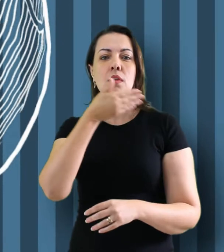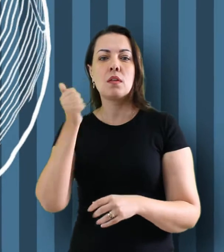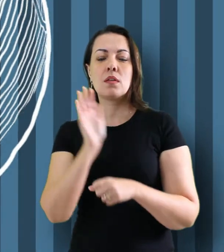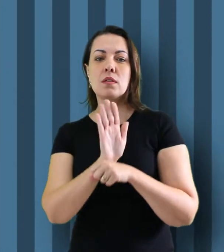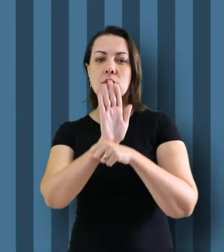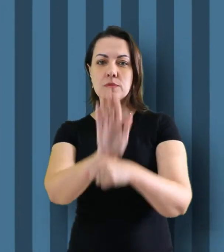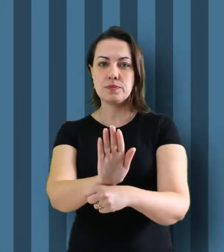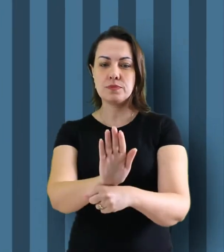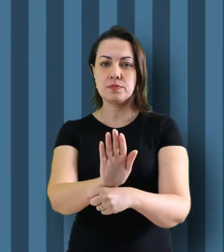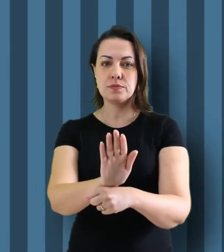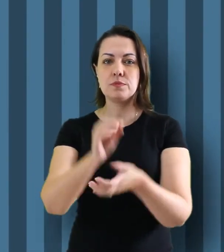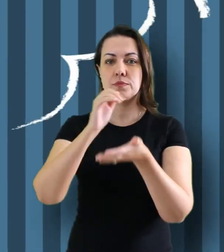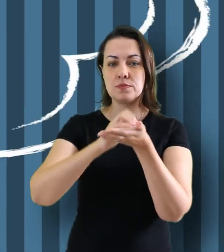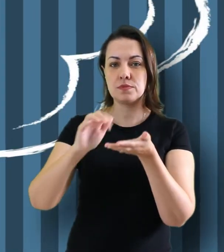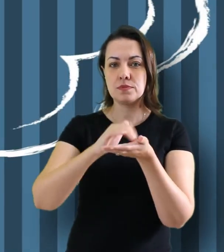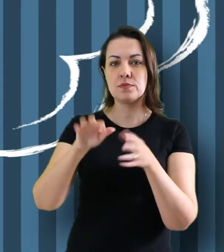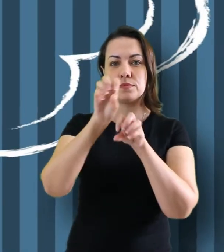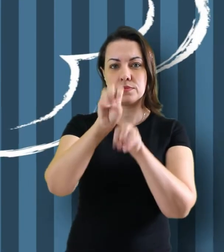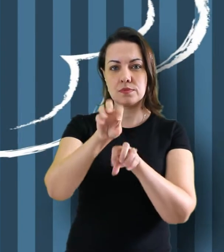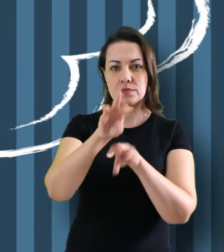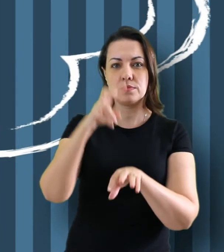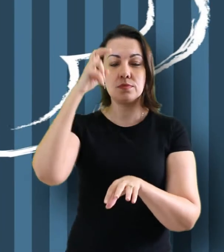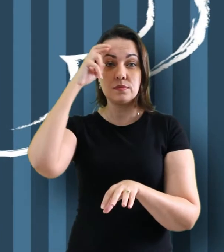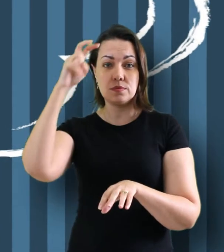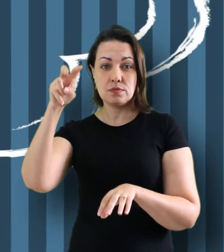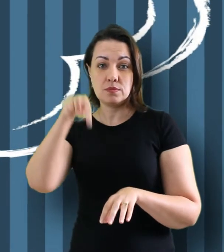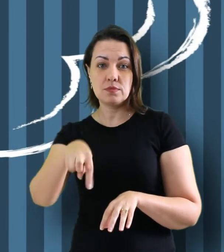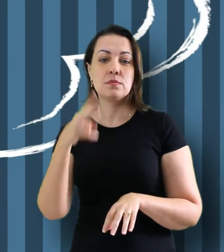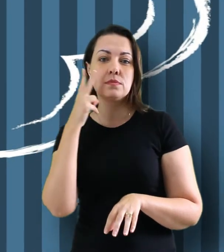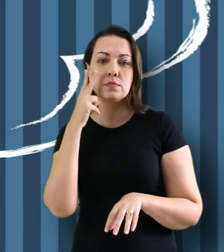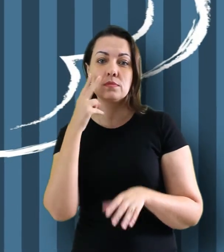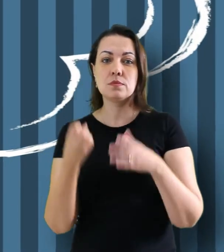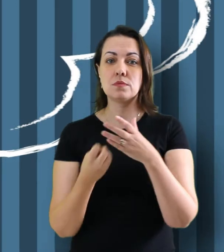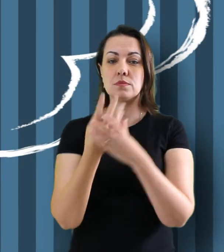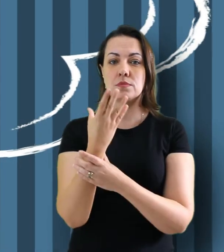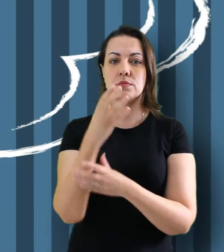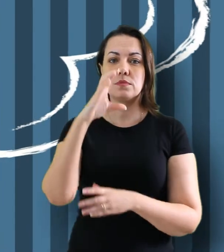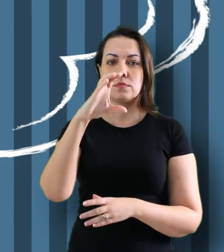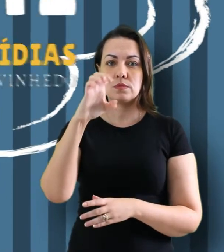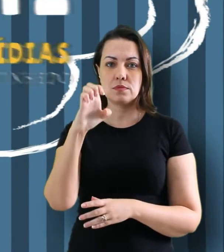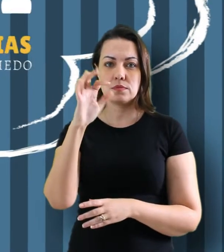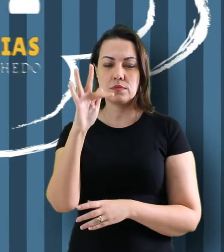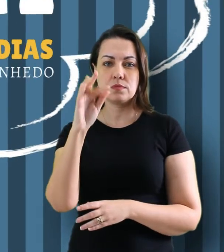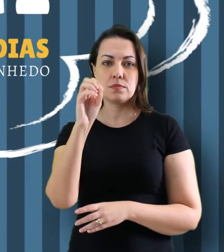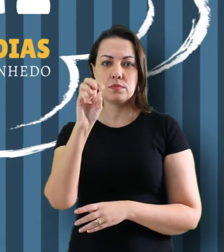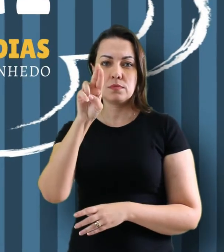Para melhor atender essas demandas, a Secretaria de Educação e Cultura de Vinhedo criou a CEFORMI,